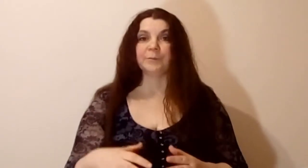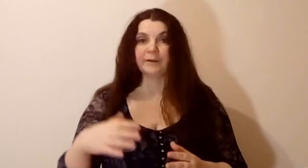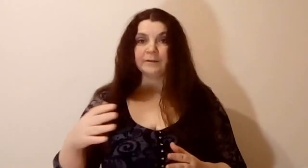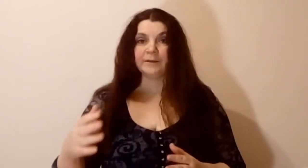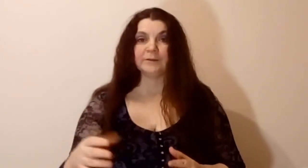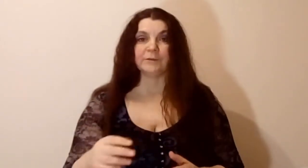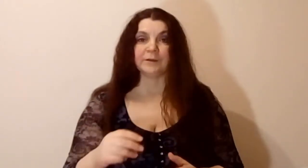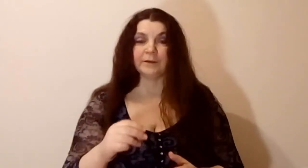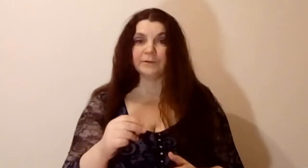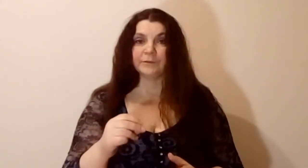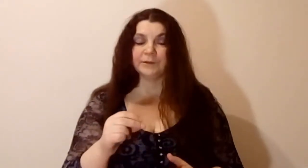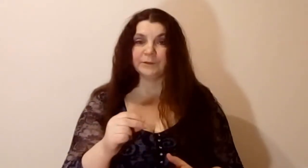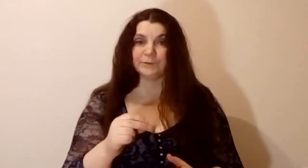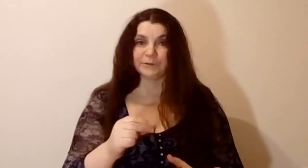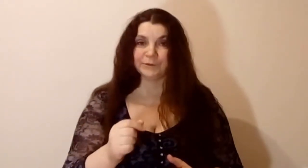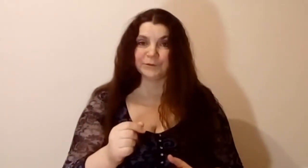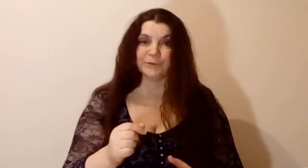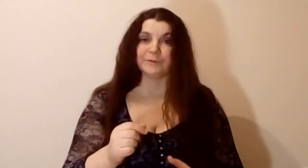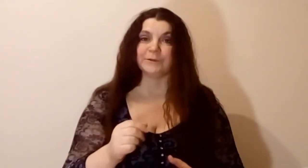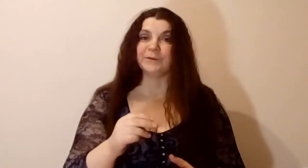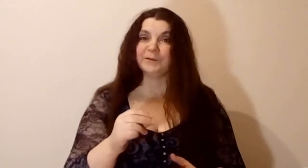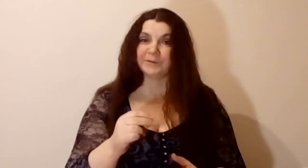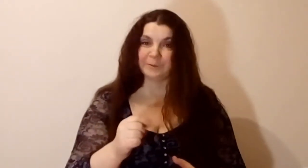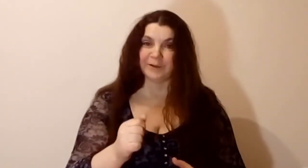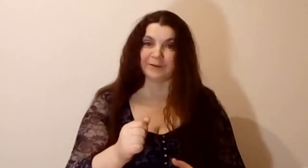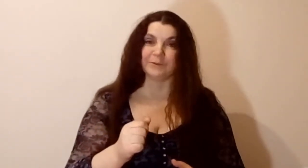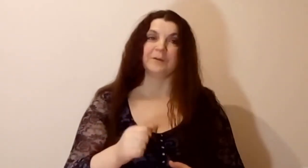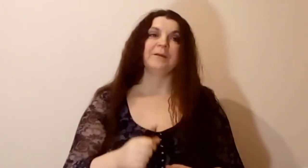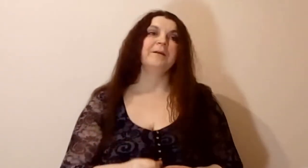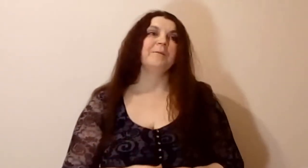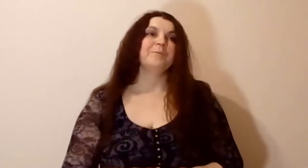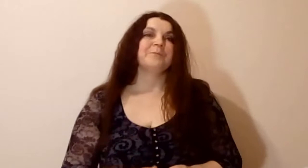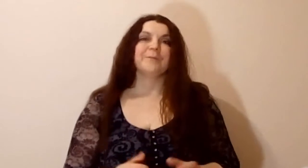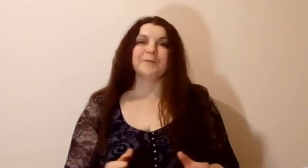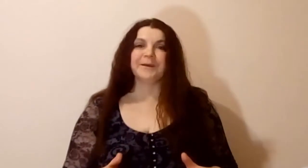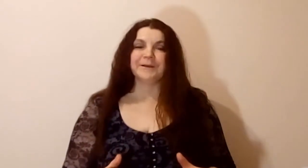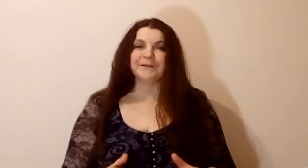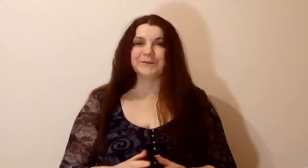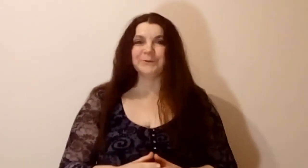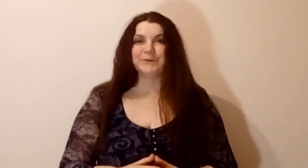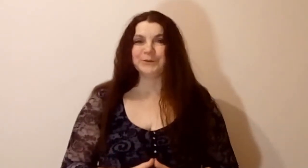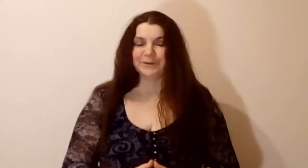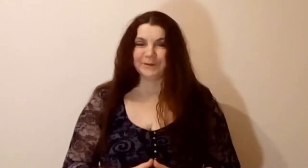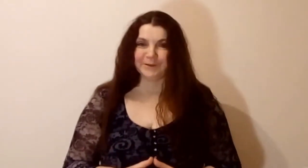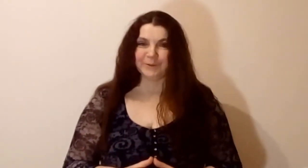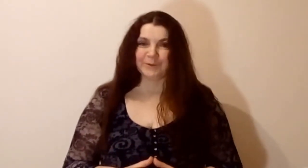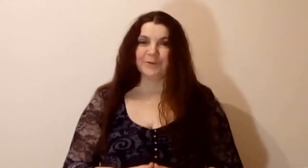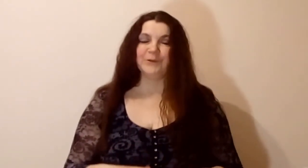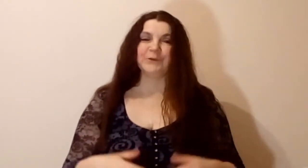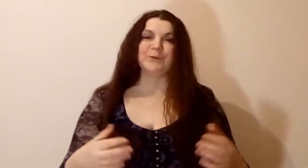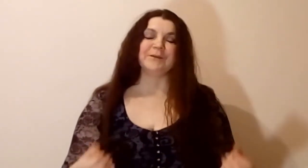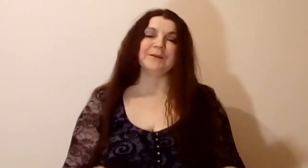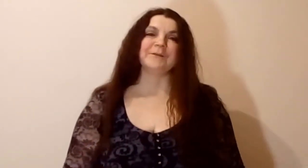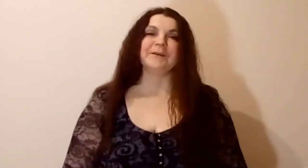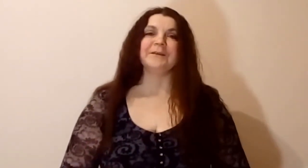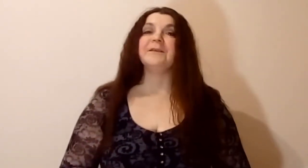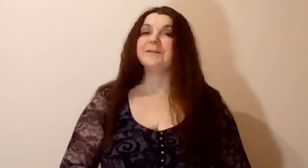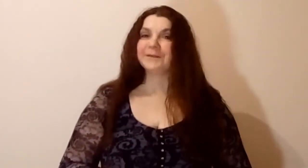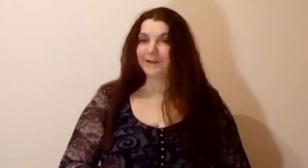прикасается, как раз вот эти вот чувства и срабатывает. Я, конечно, очень сильно удивилась, но, естественно, я не стала